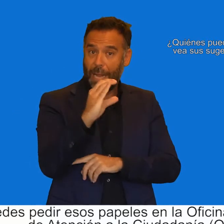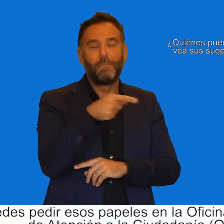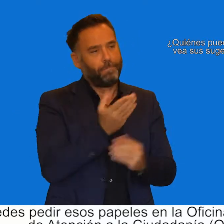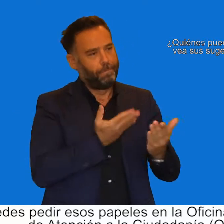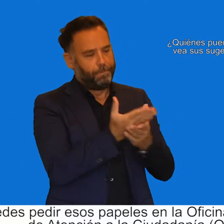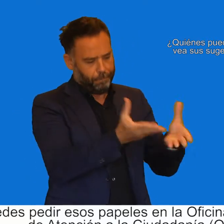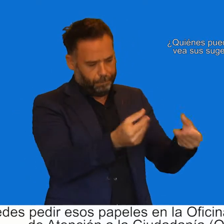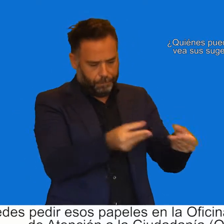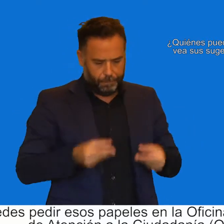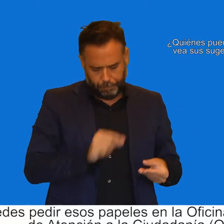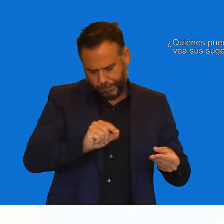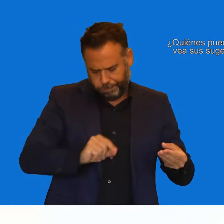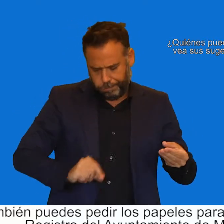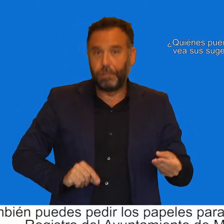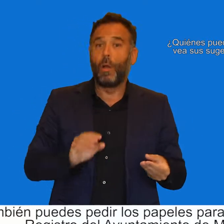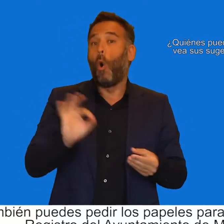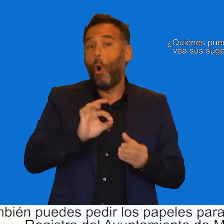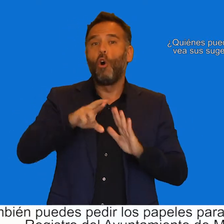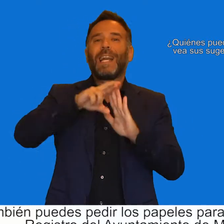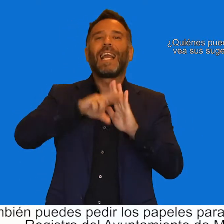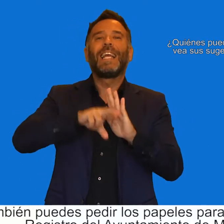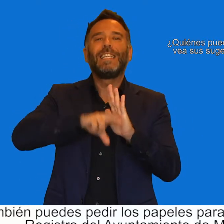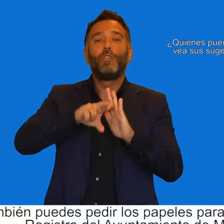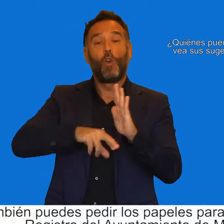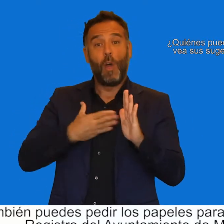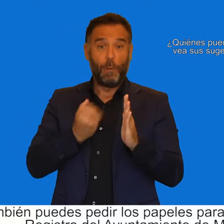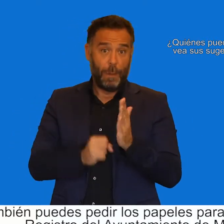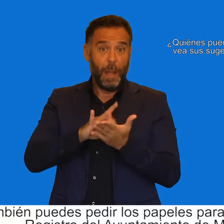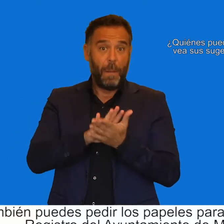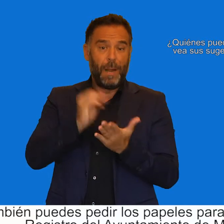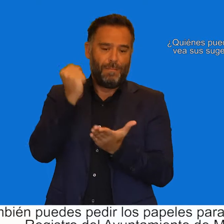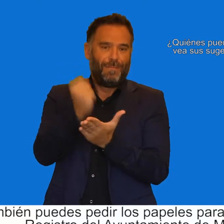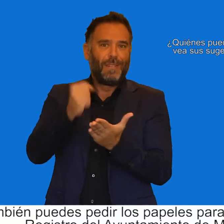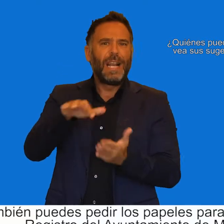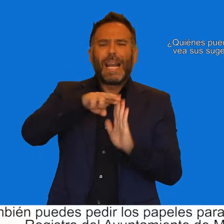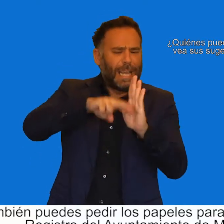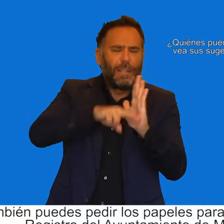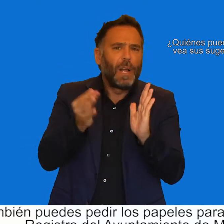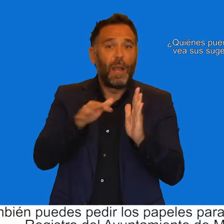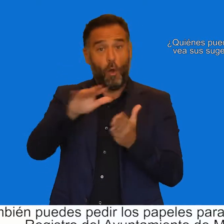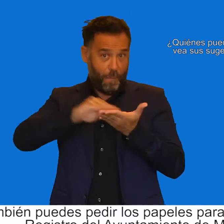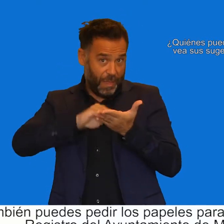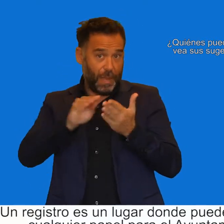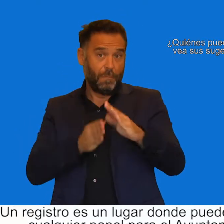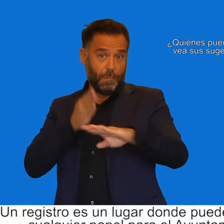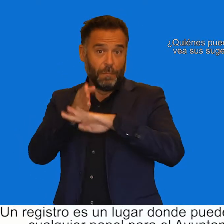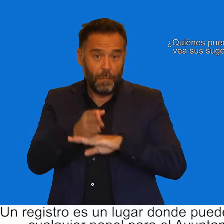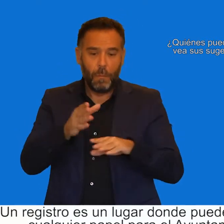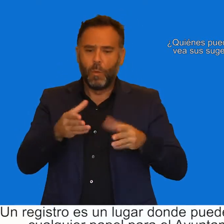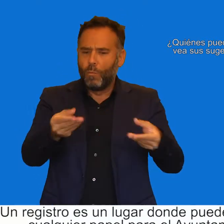Atención a la Ciudadanía o MAC. También puedes pedir los papeles para rellenar en un registro del Ayuntamiento de Málaga. Un registro